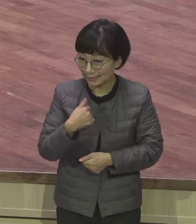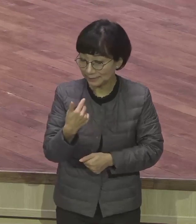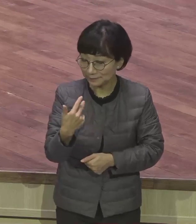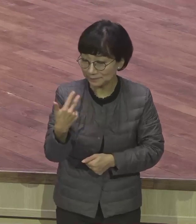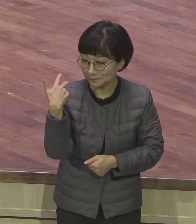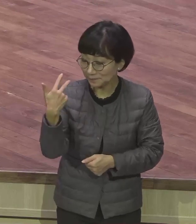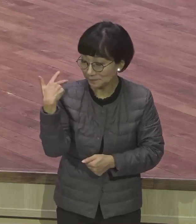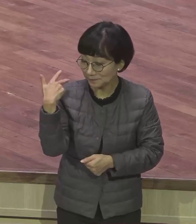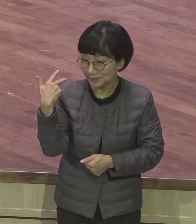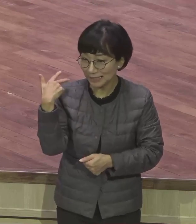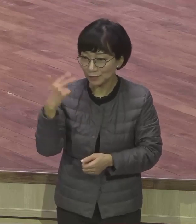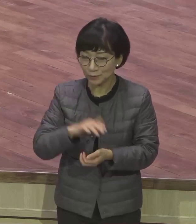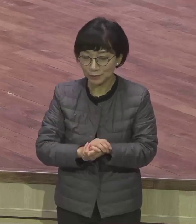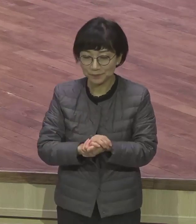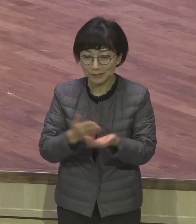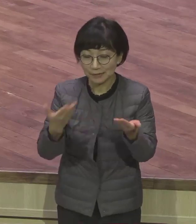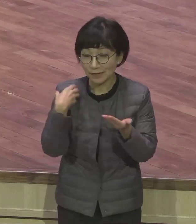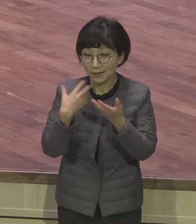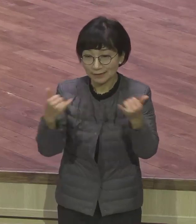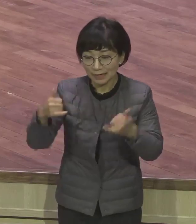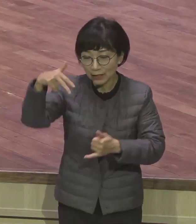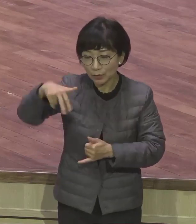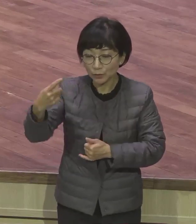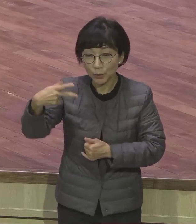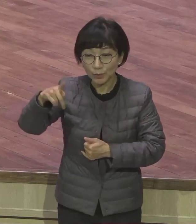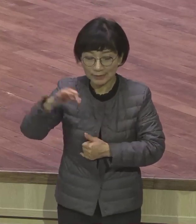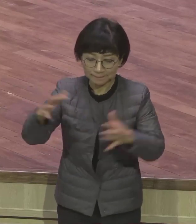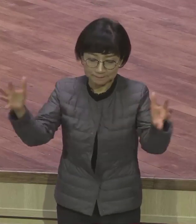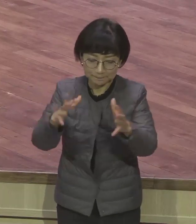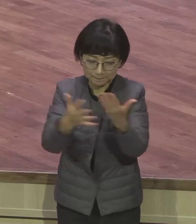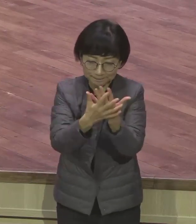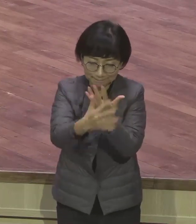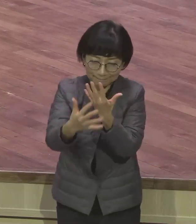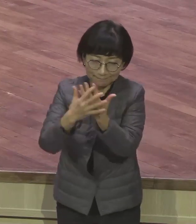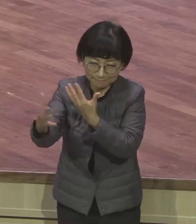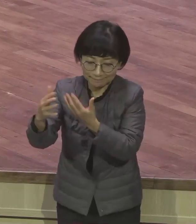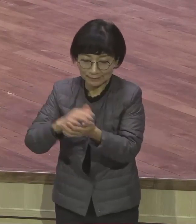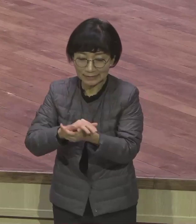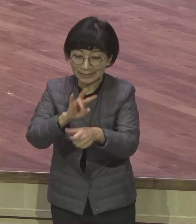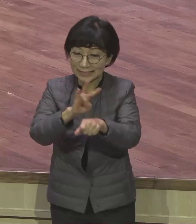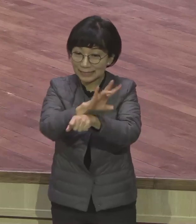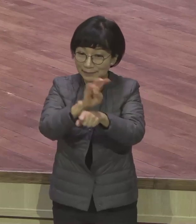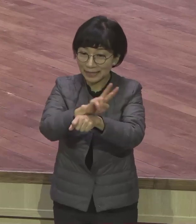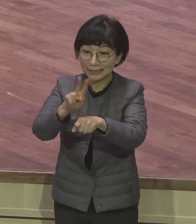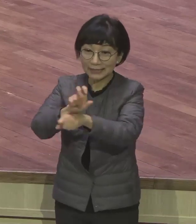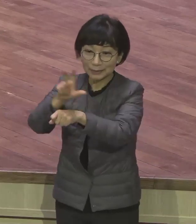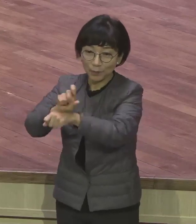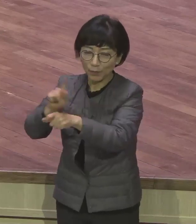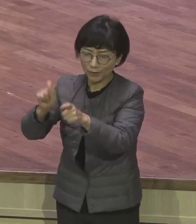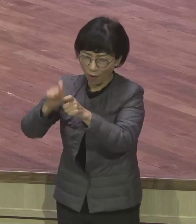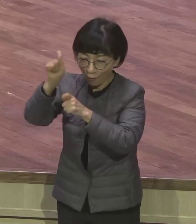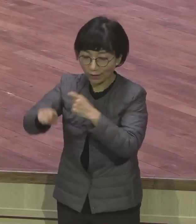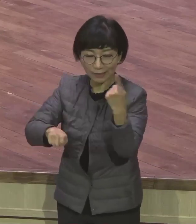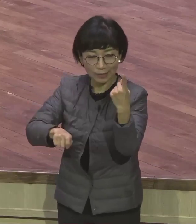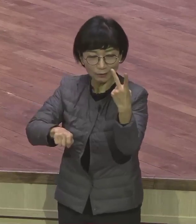사역자 조장 우리 집조 훈련에서 제가 24 25 영혼의 응답이라는 주제로 특강했습니다 우리가